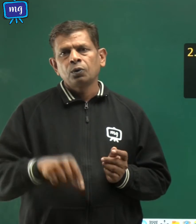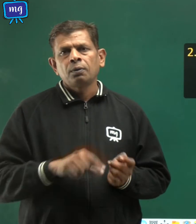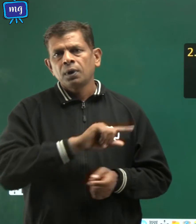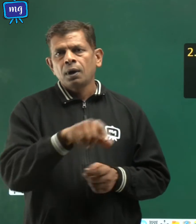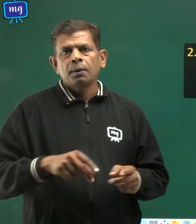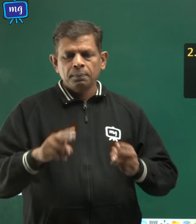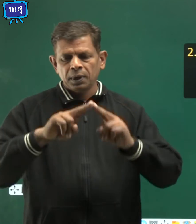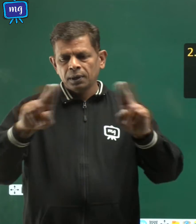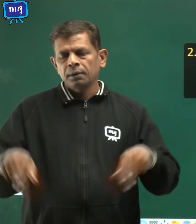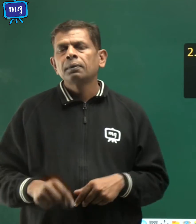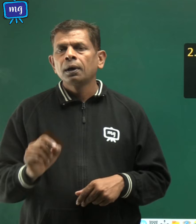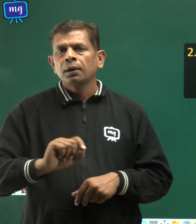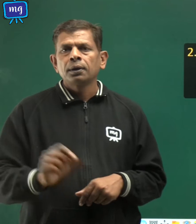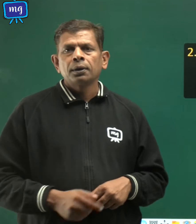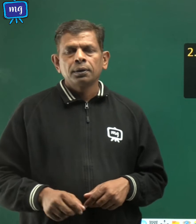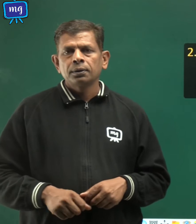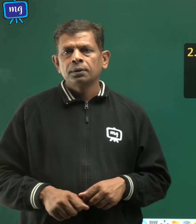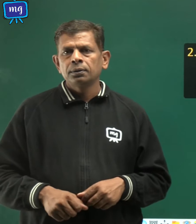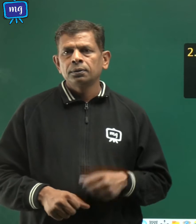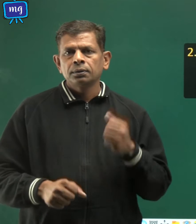ब्रैकेट में लिखेंगे ग